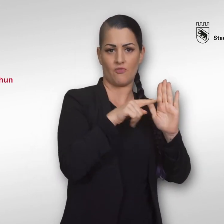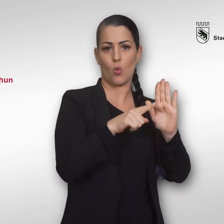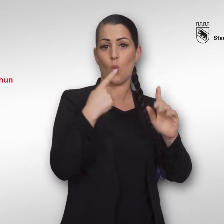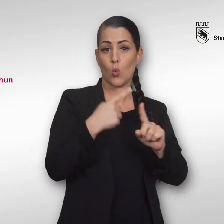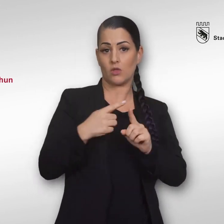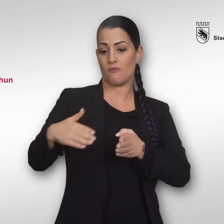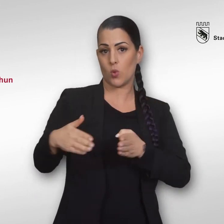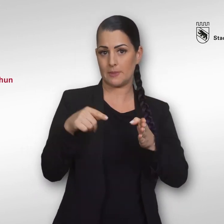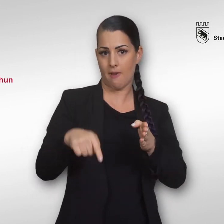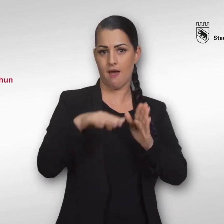Flussbads.